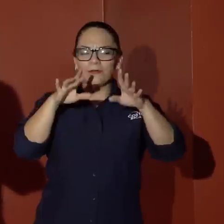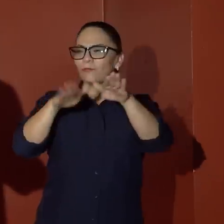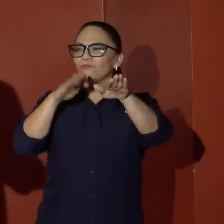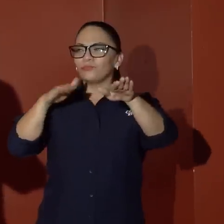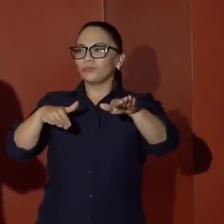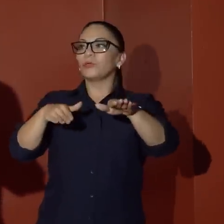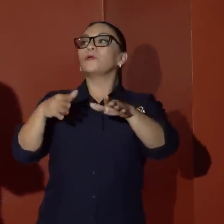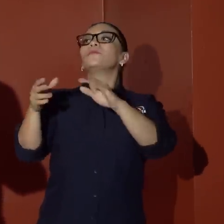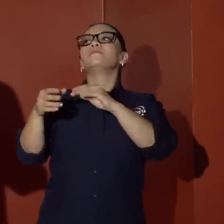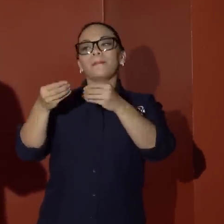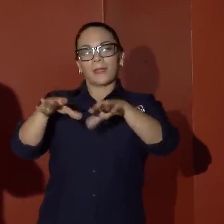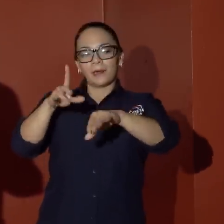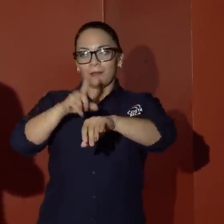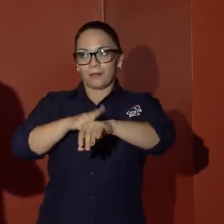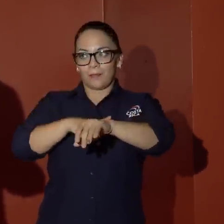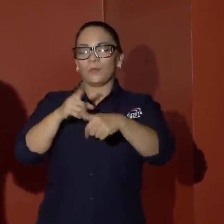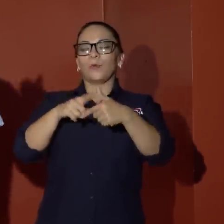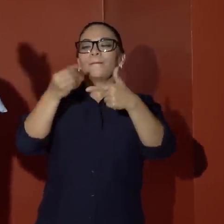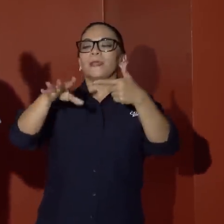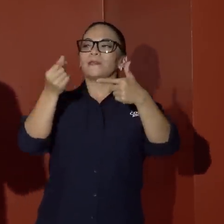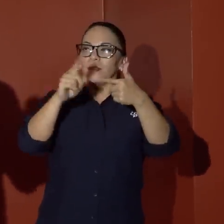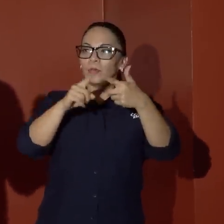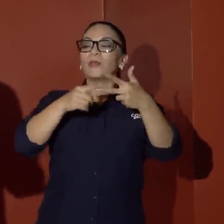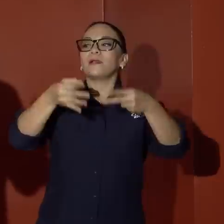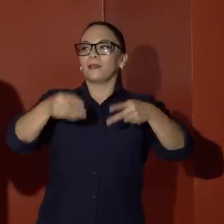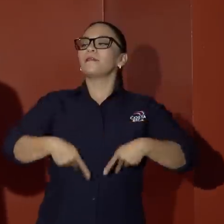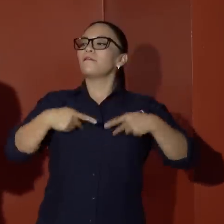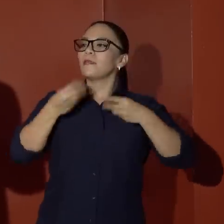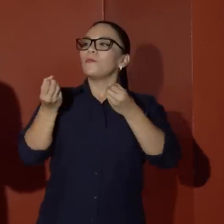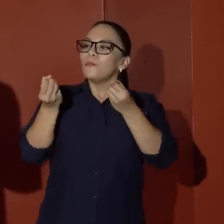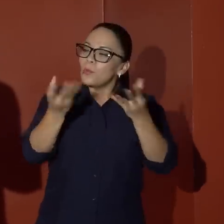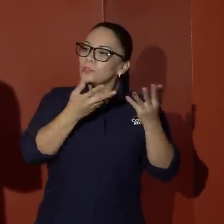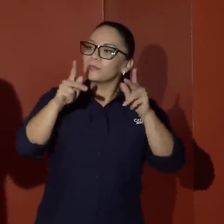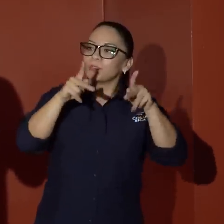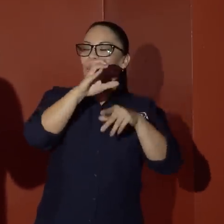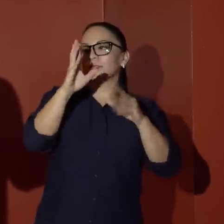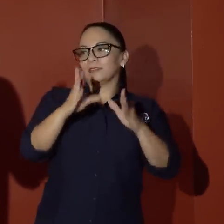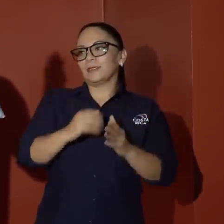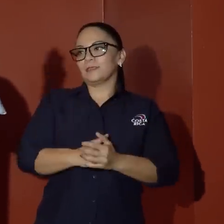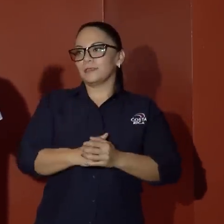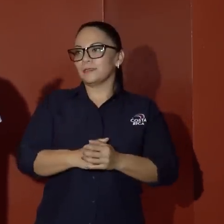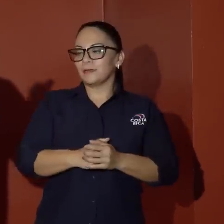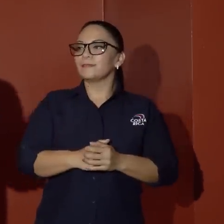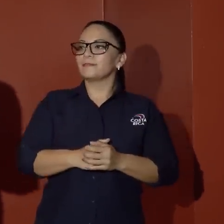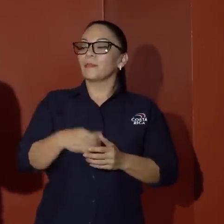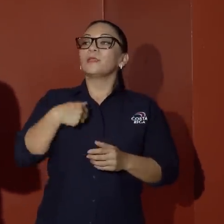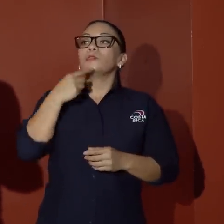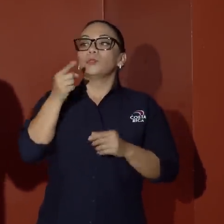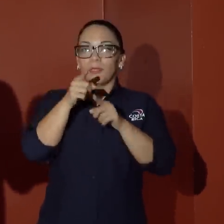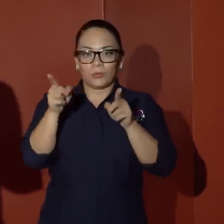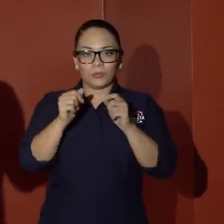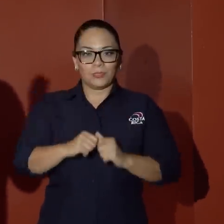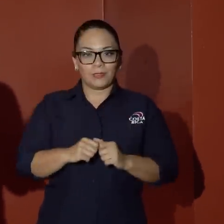tiempo, dinero y calidad de vida a cientos de miles de costarricenses. Bueno, déjenme decirles,